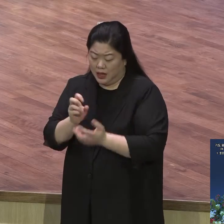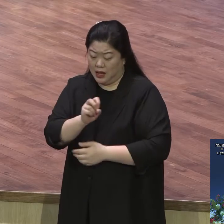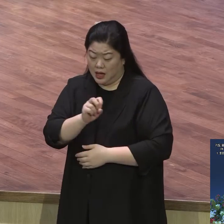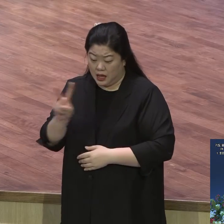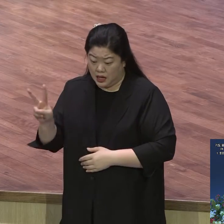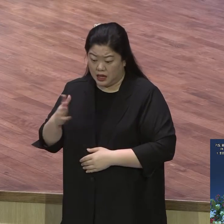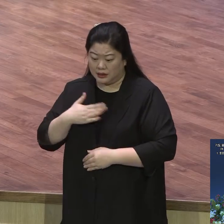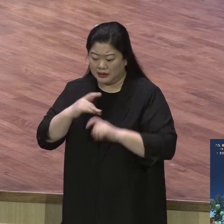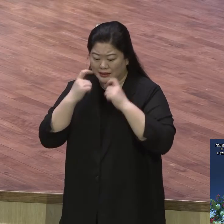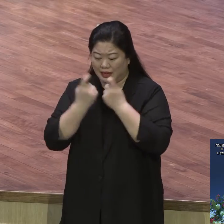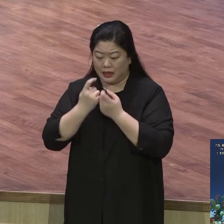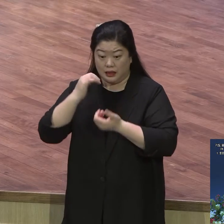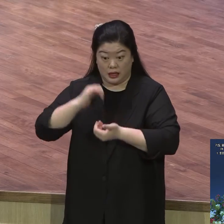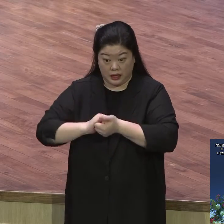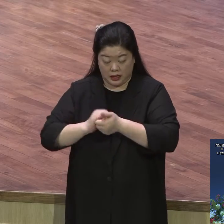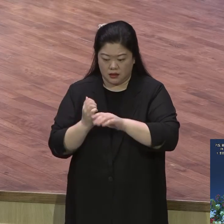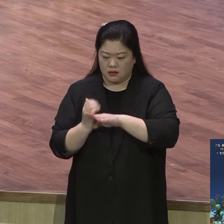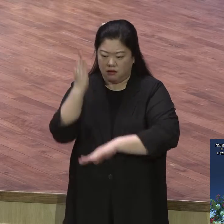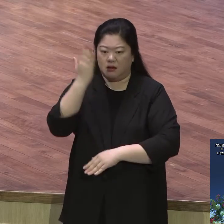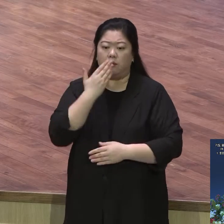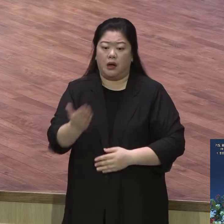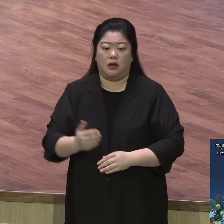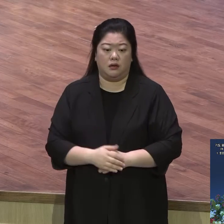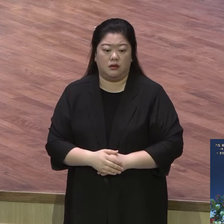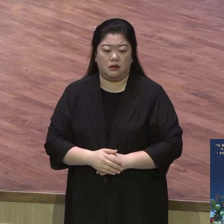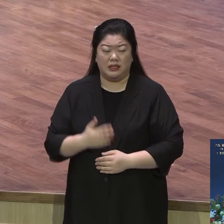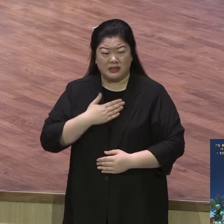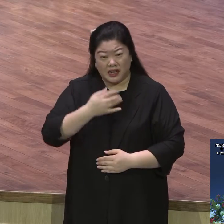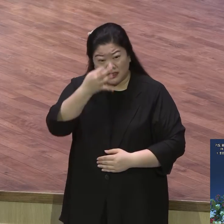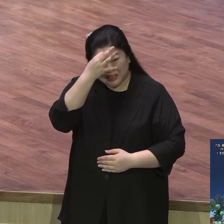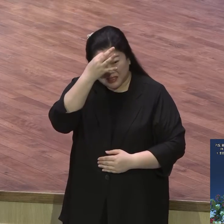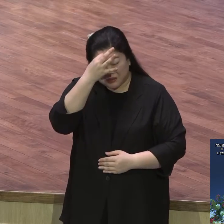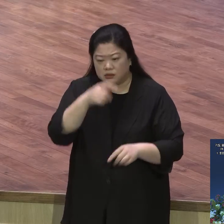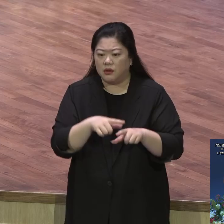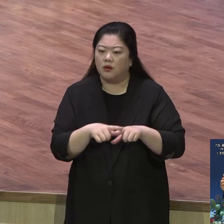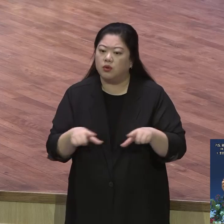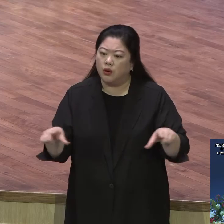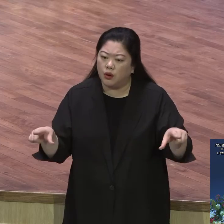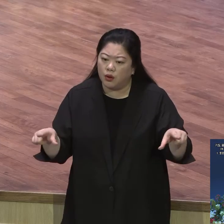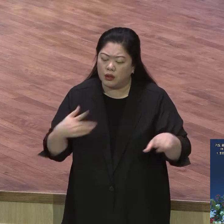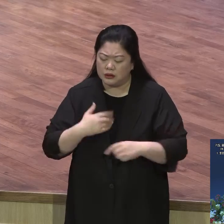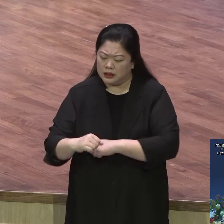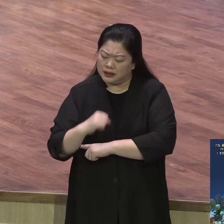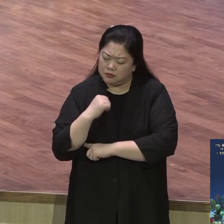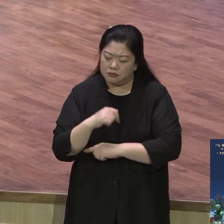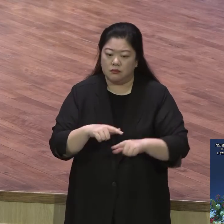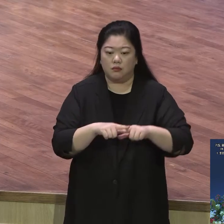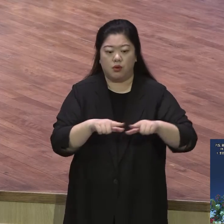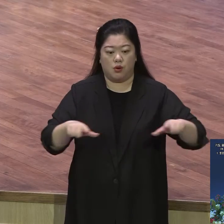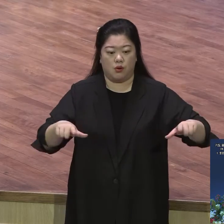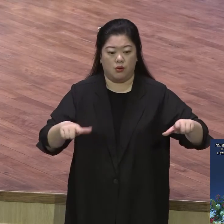안 돼 내 재능은 얼마 안 돼 그런데 나를 넘어설 수 있는 게 성령이 잡으면 끝나요